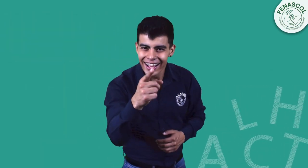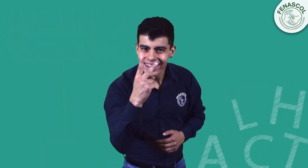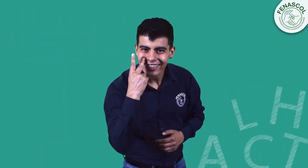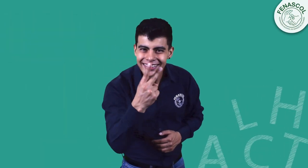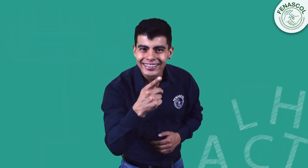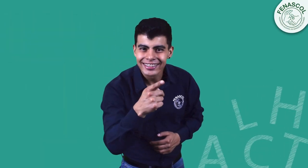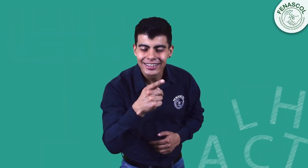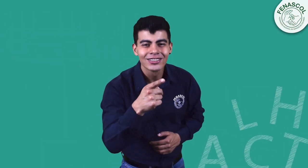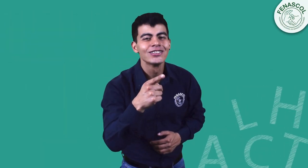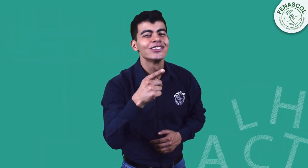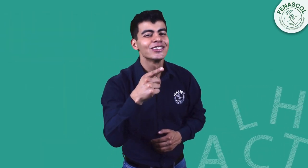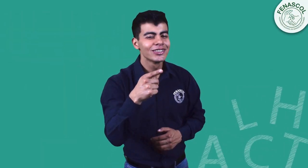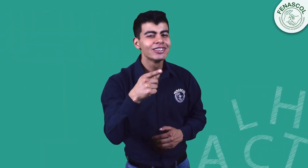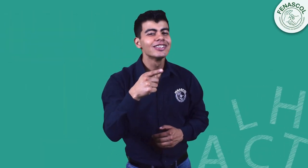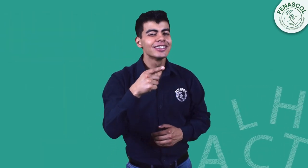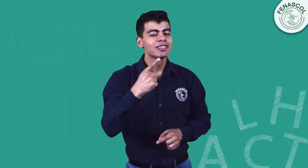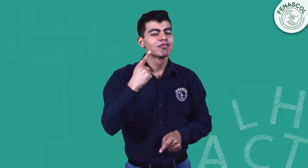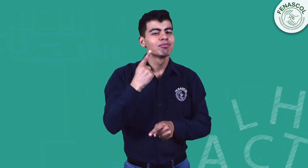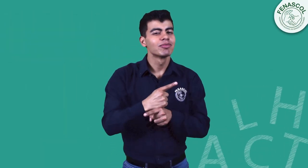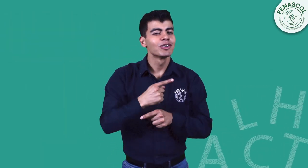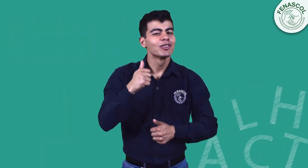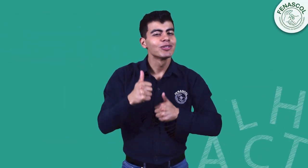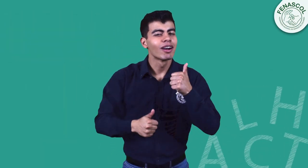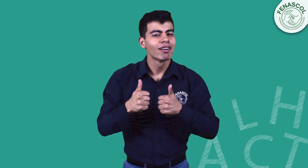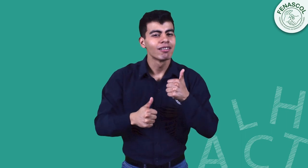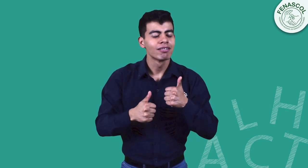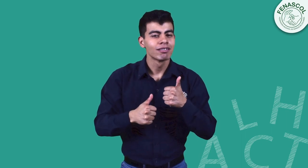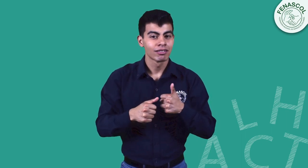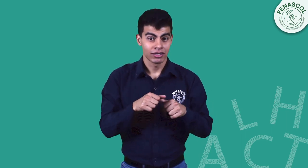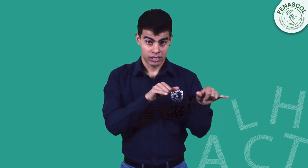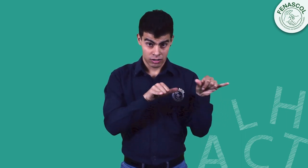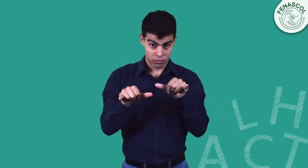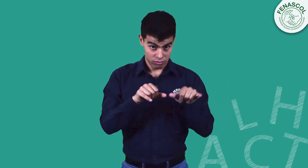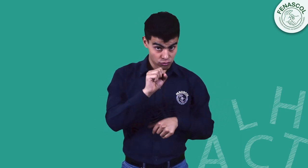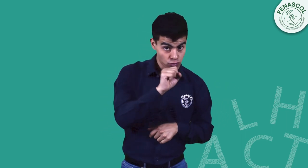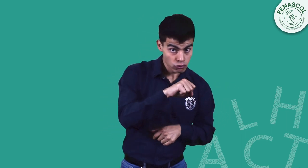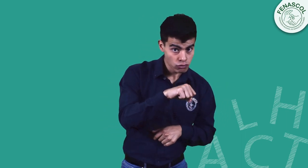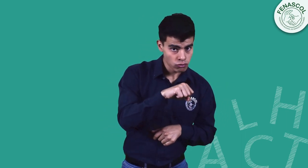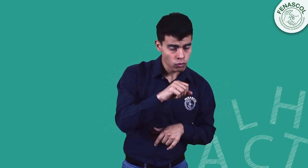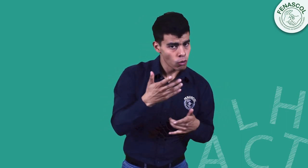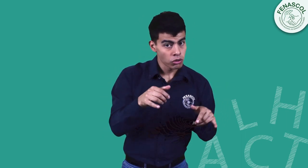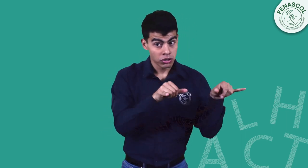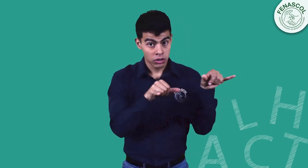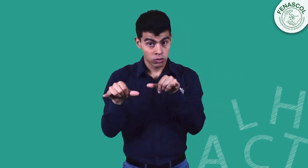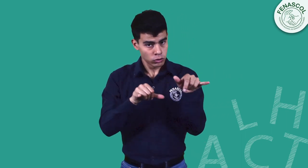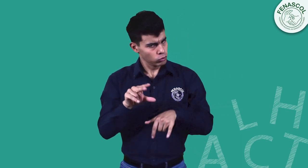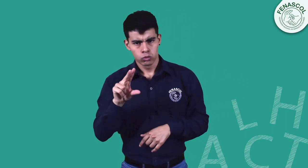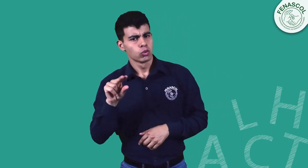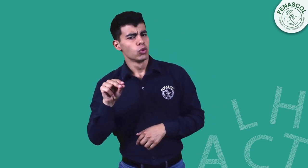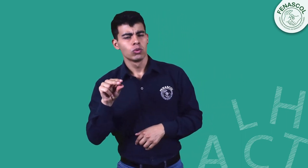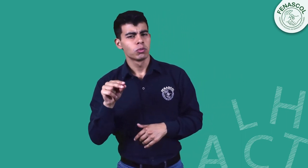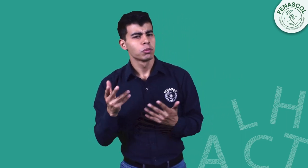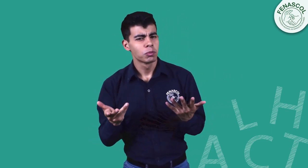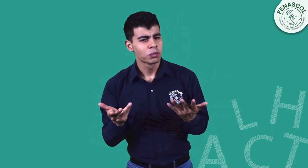Como viste, ¿cuál es la respuesta correcta? ¿Será que líder y liderazgo son iguales? Sí, no.